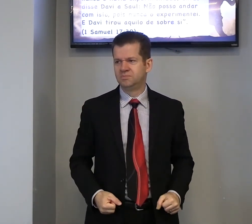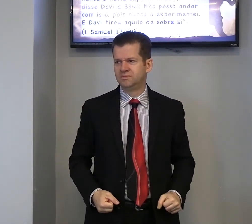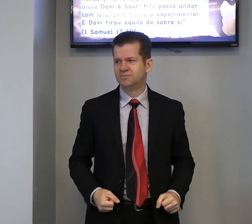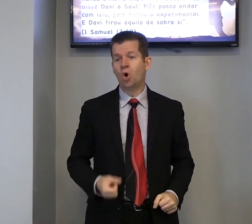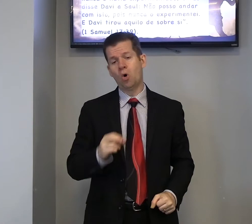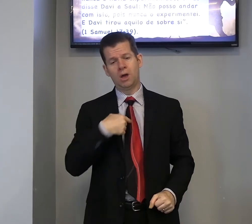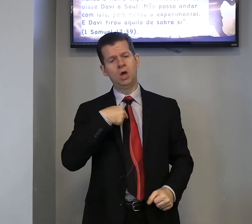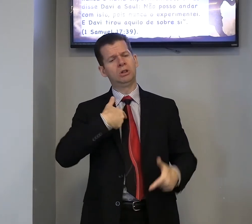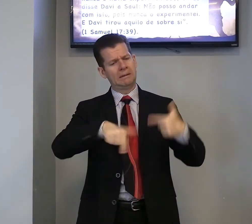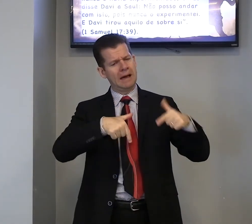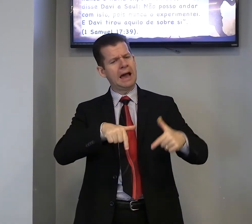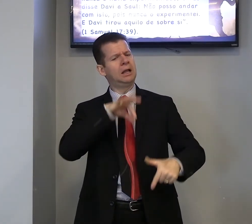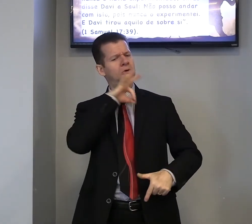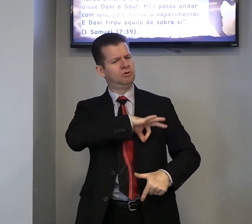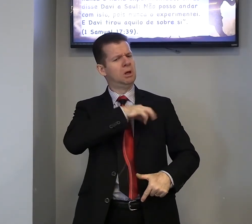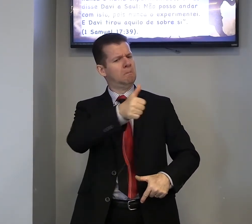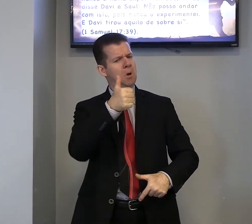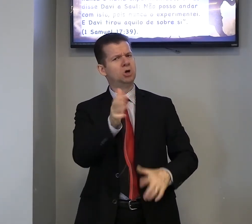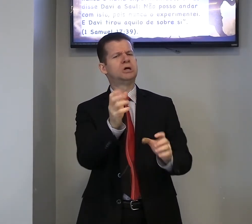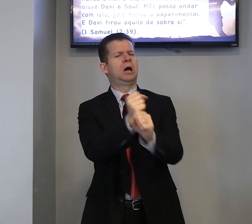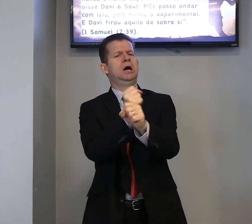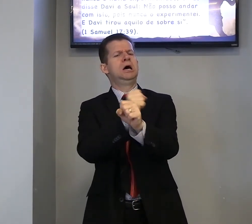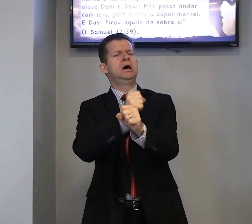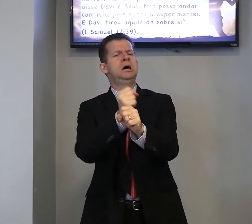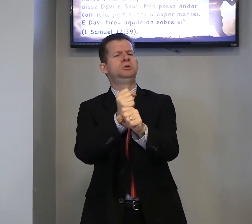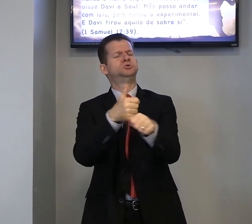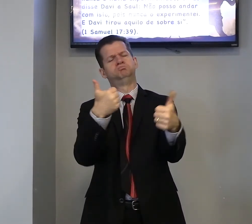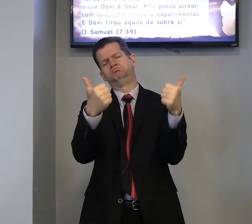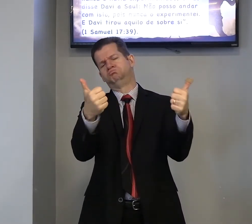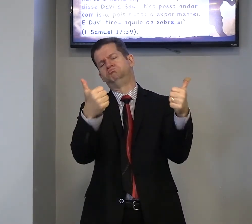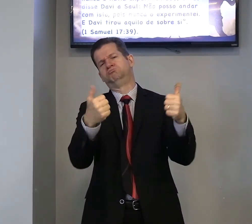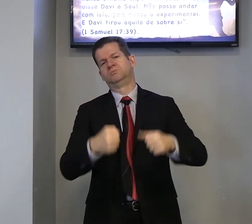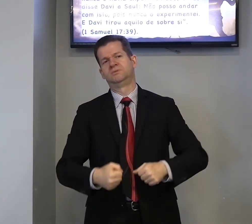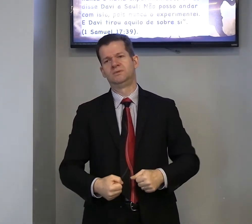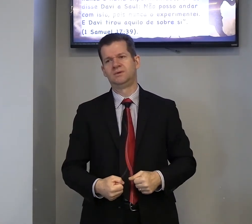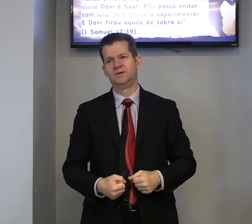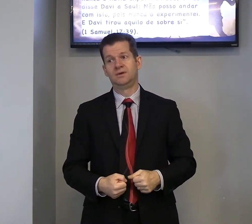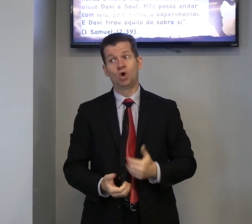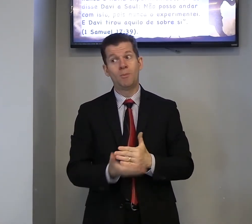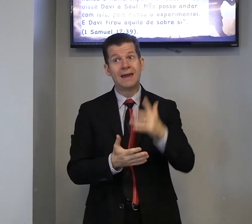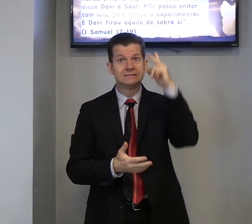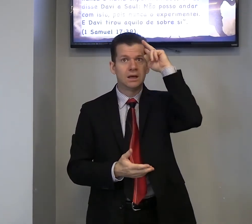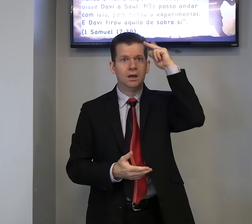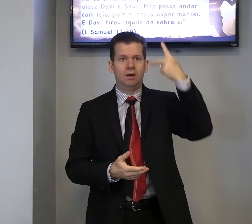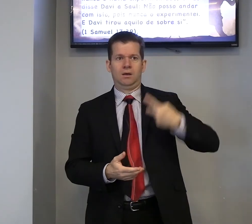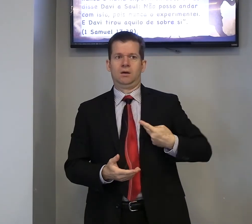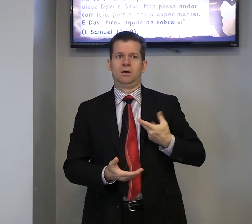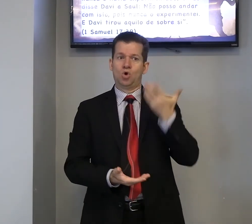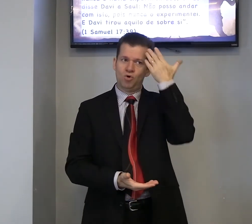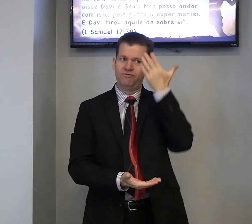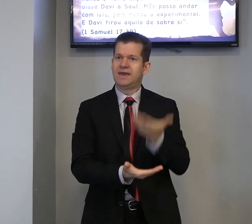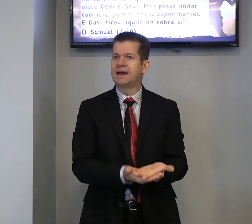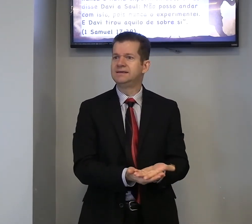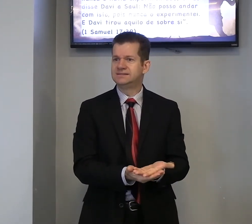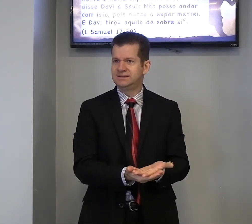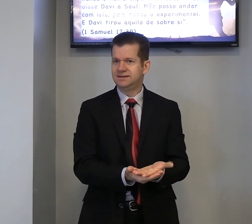ou, eu, trabalho, bom, já, anos, começa, confiar em si,